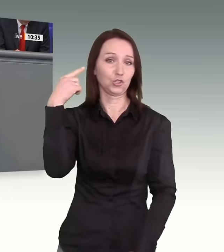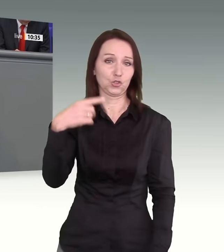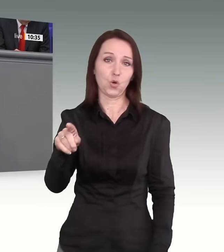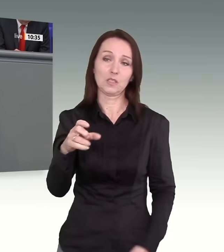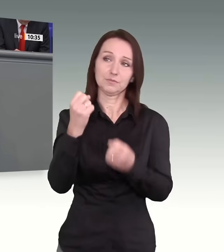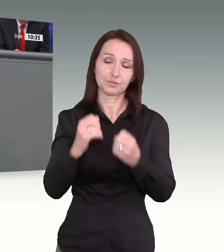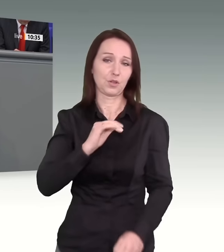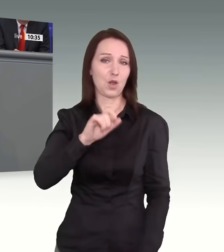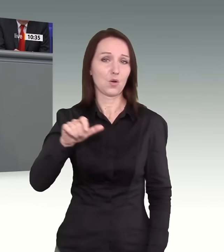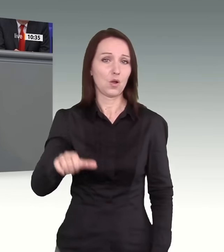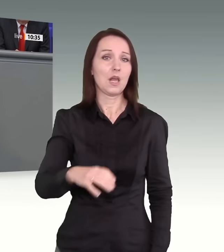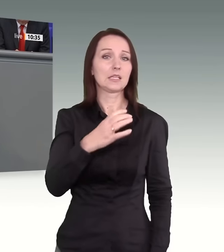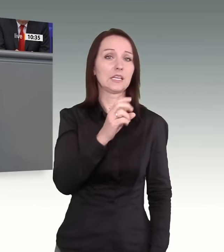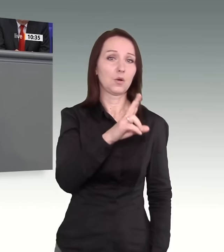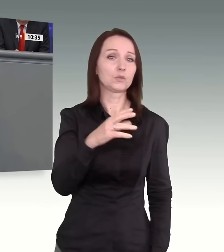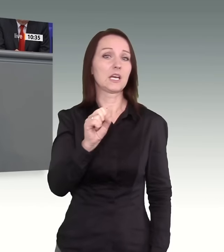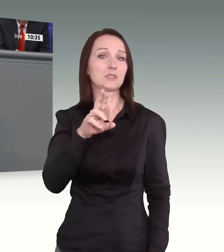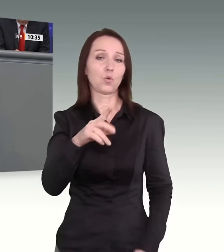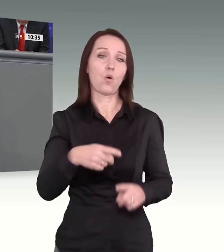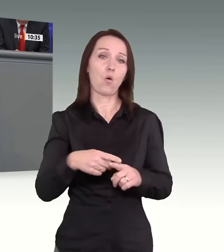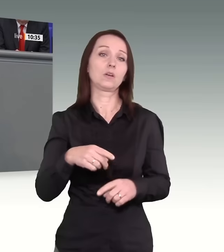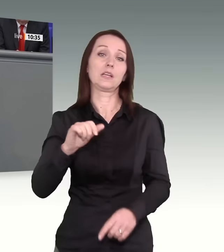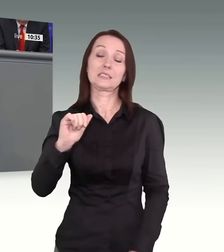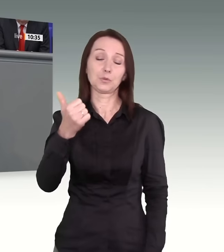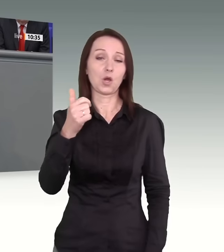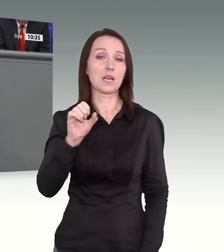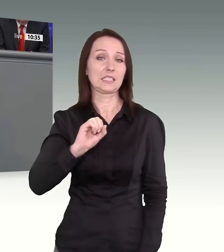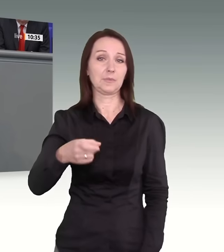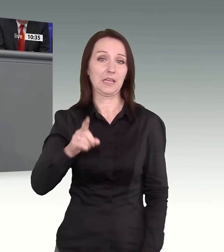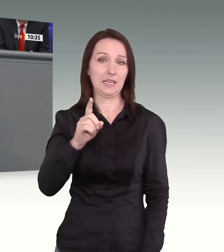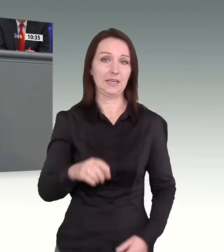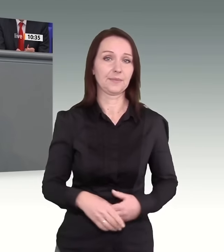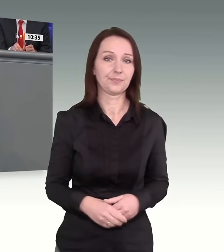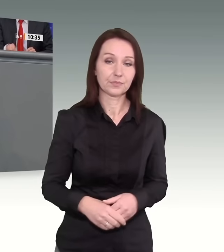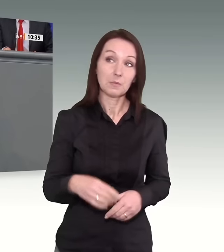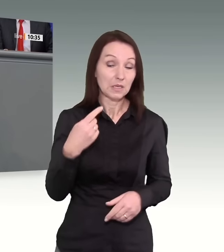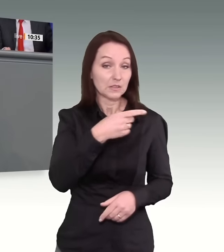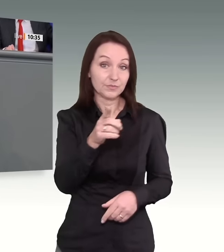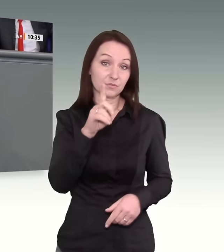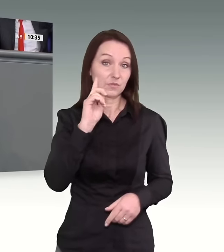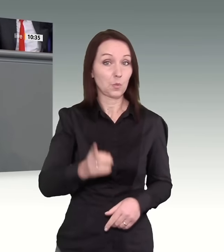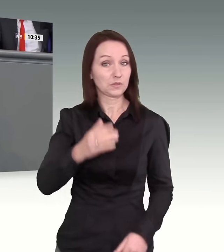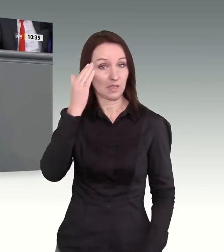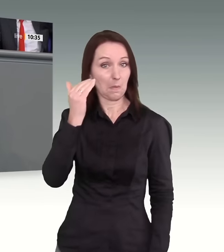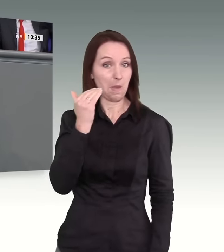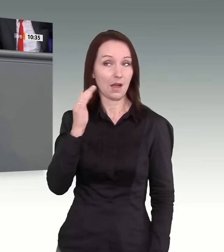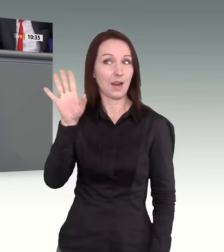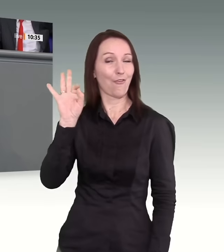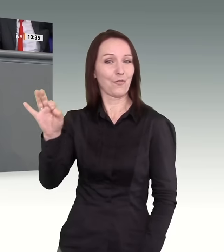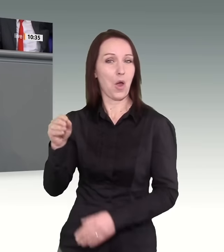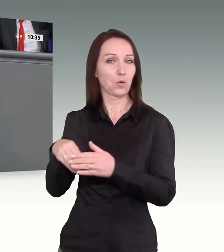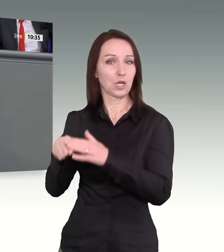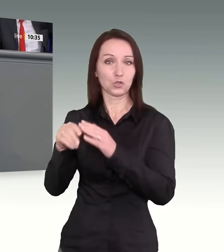SPD. Und solange Sie sich nicht von Angela Merkel und Ihren Unterstützern distanzieren und Ihrer gesamten Politik, stehen Sie weiterhin für eine